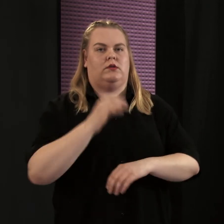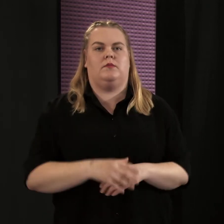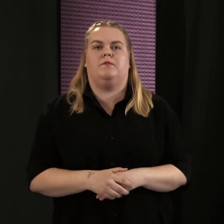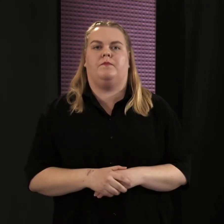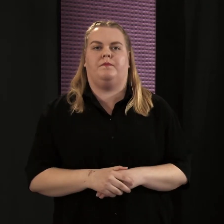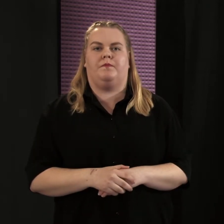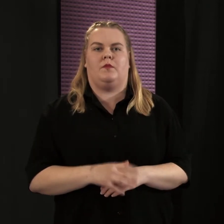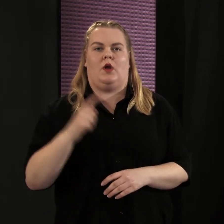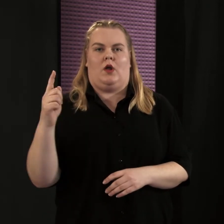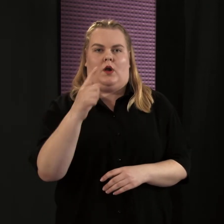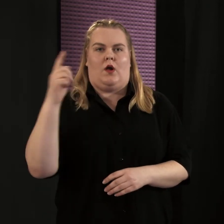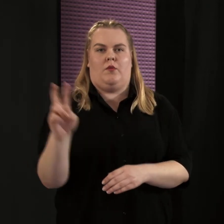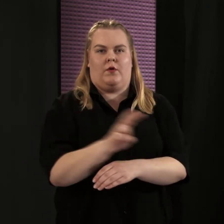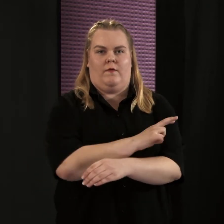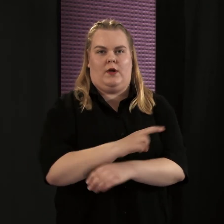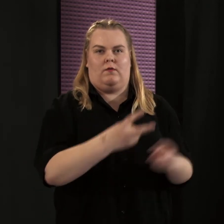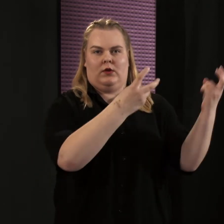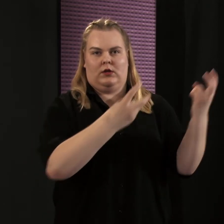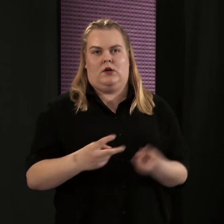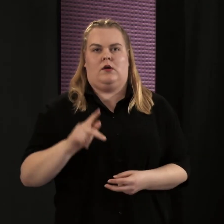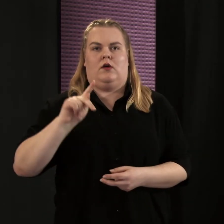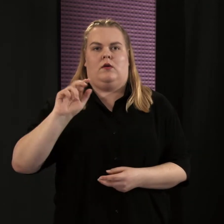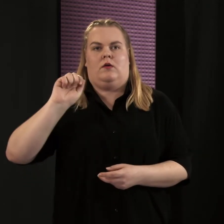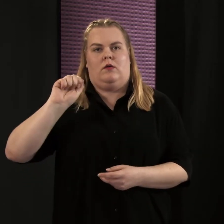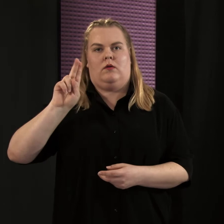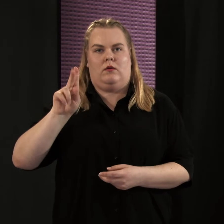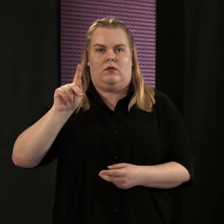Kaupungin valvontatarkastaja Kauko Pursiainen